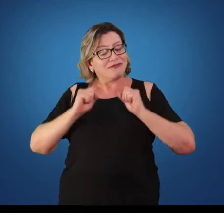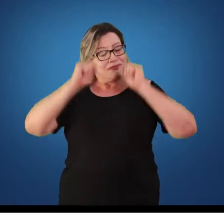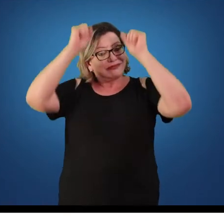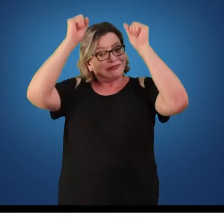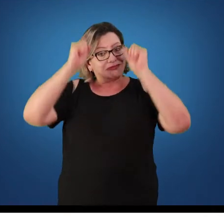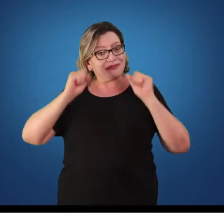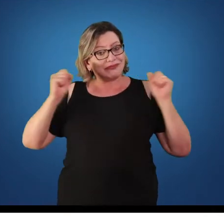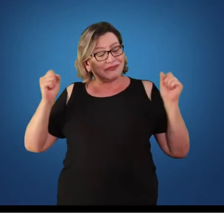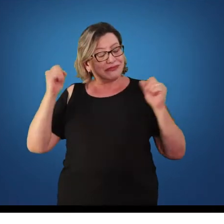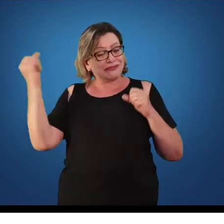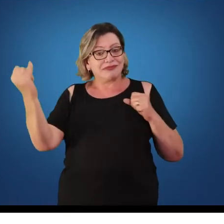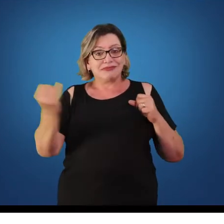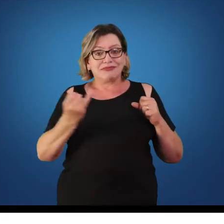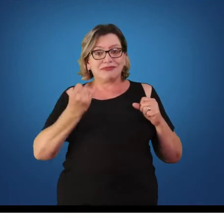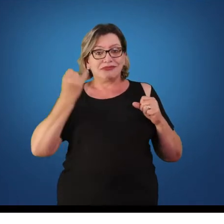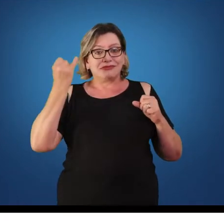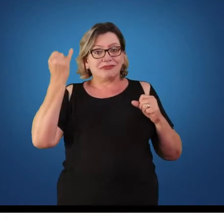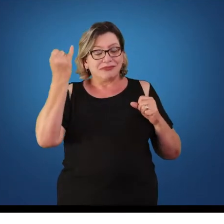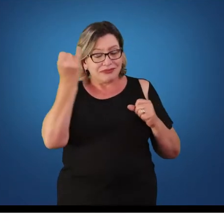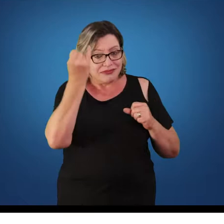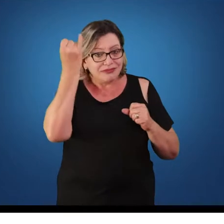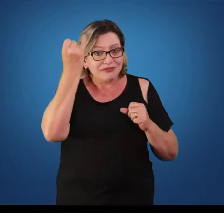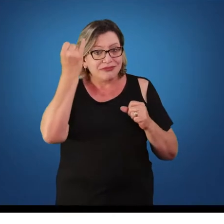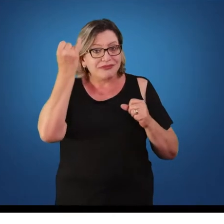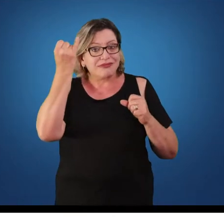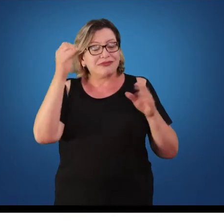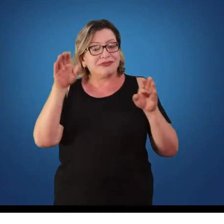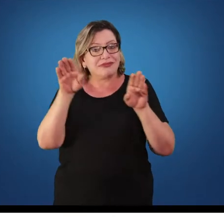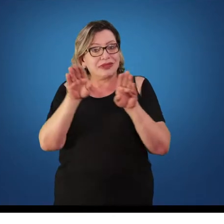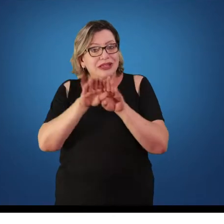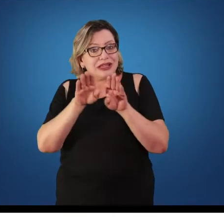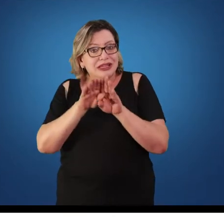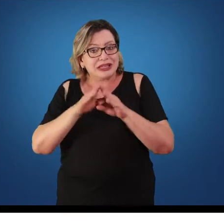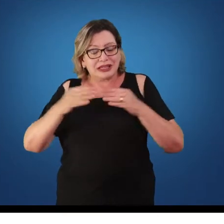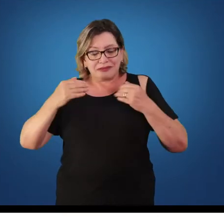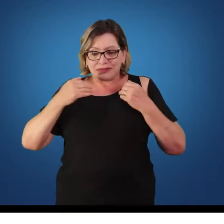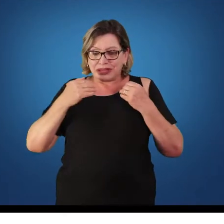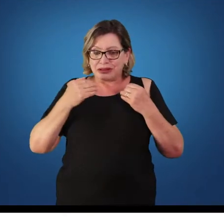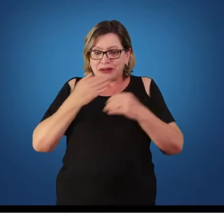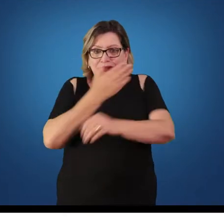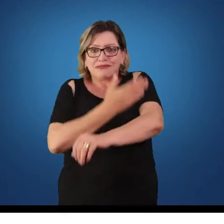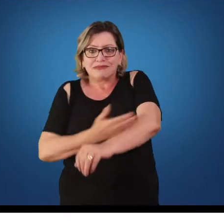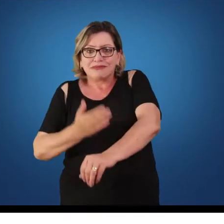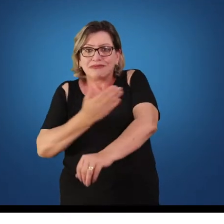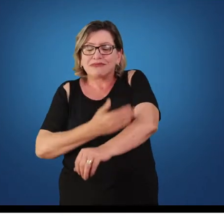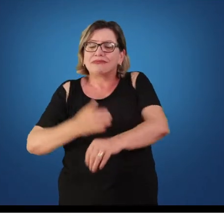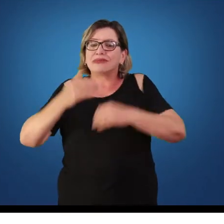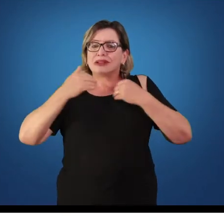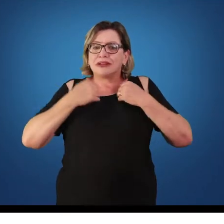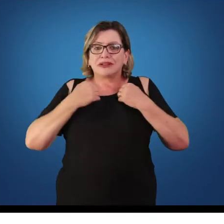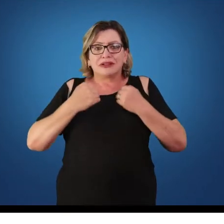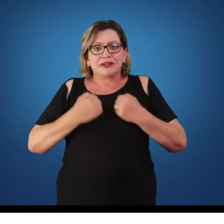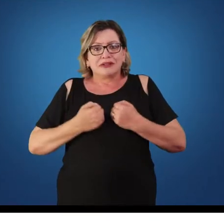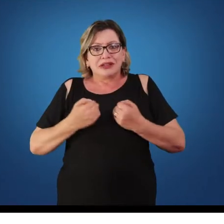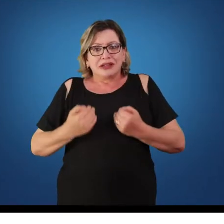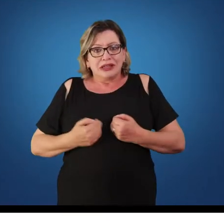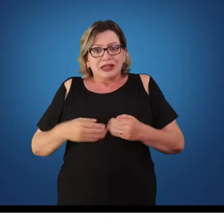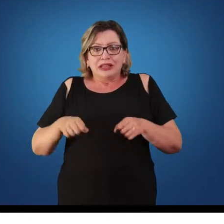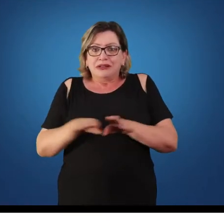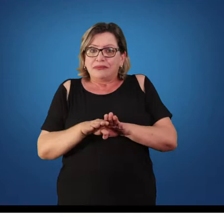importante e voltada principalmente para o condicionamento físico e para disciplinar esse aluno que